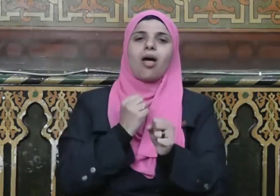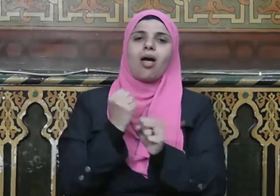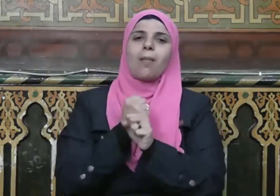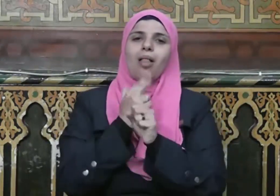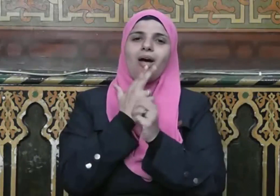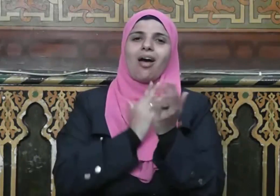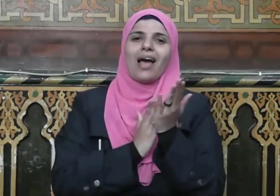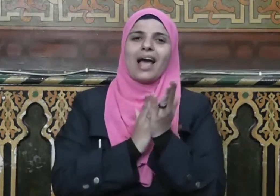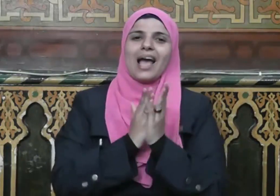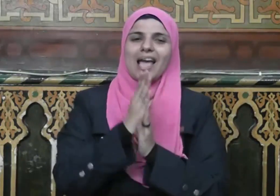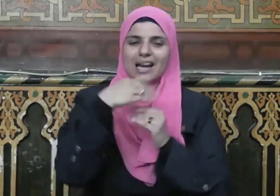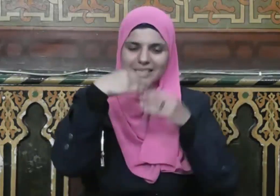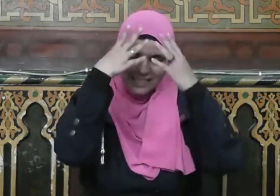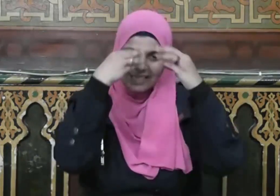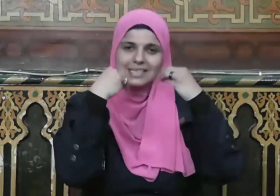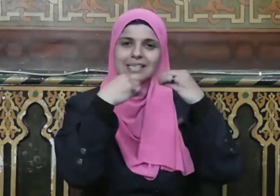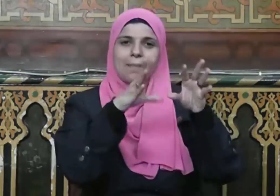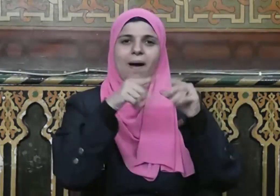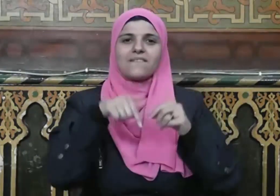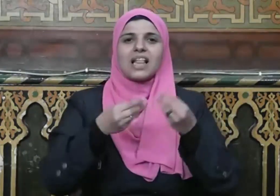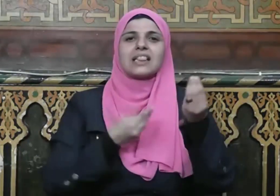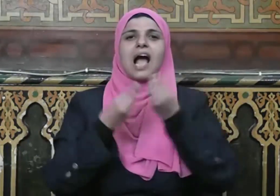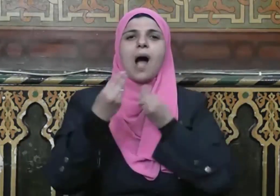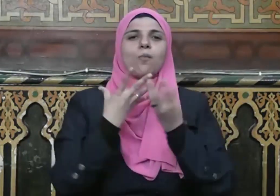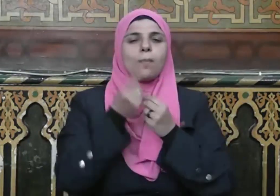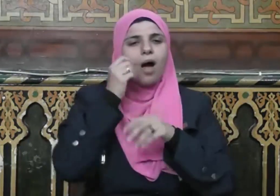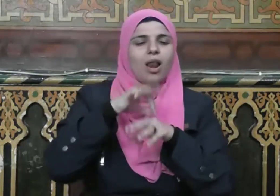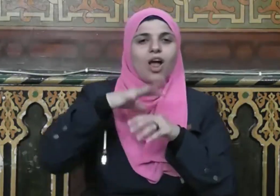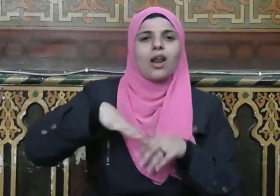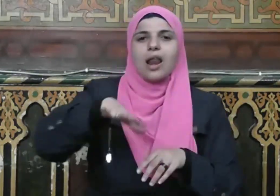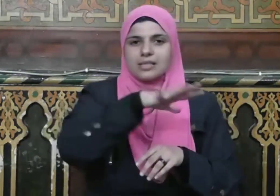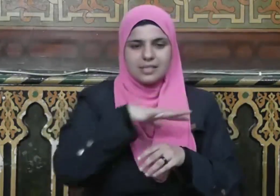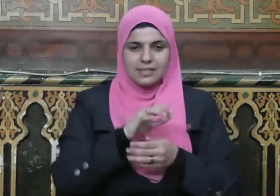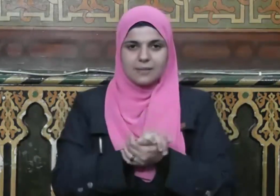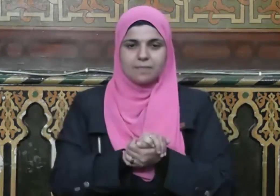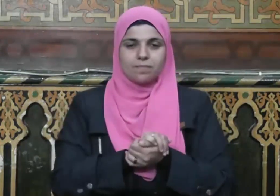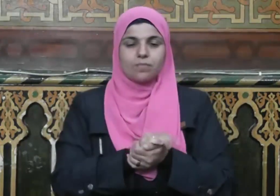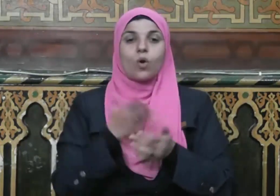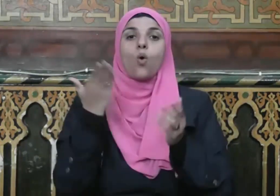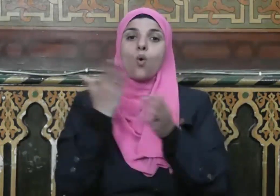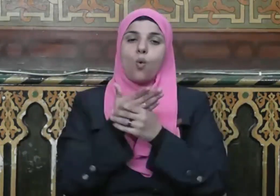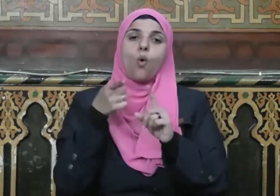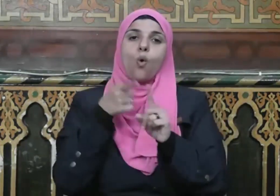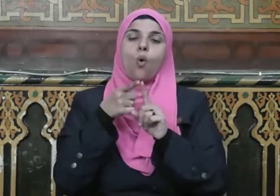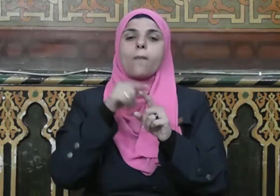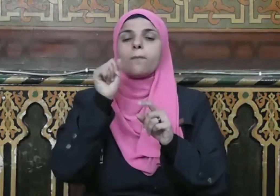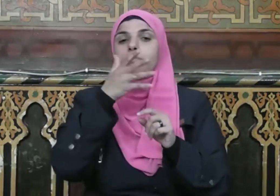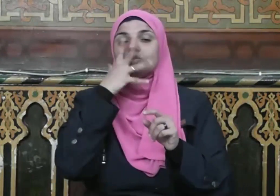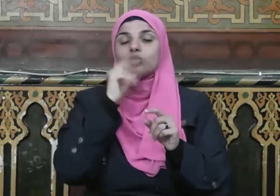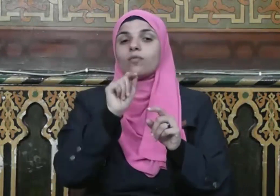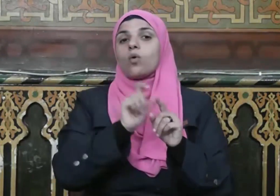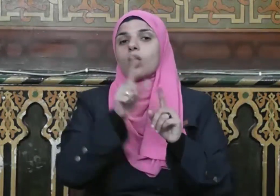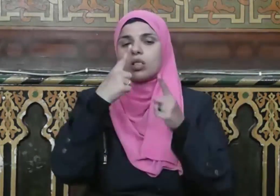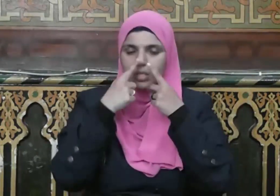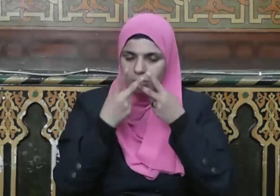وسماحته في معاملاته وهذا من علامات قبول الحج